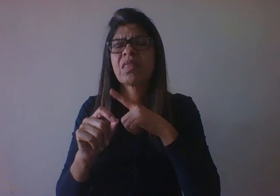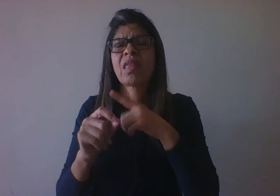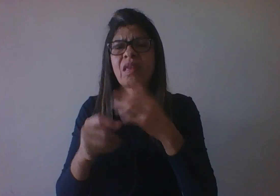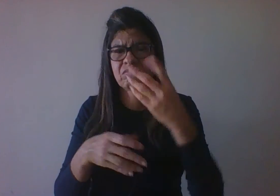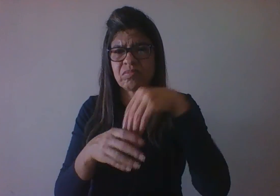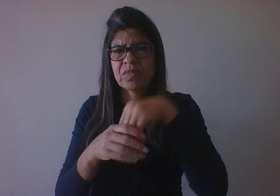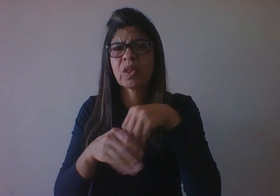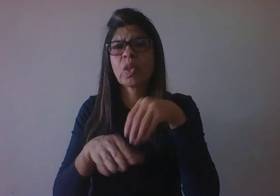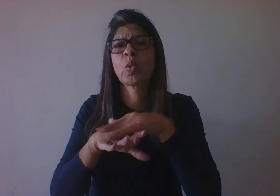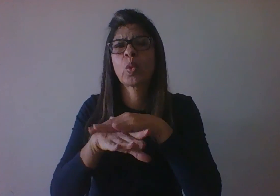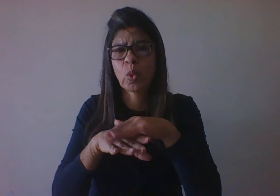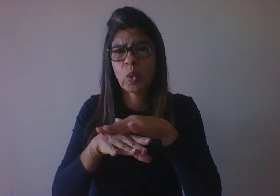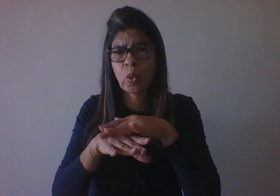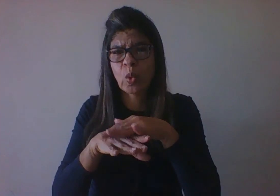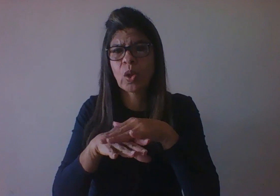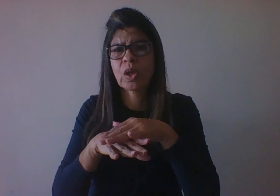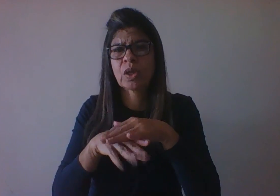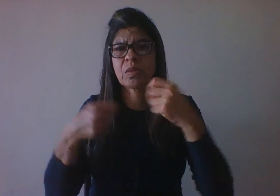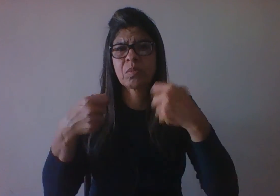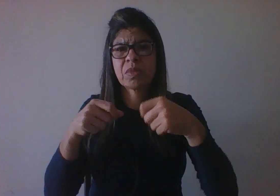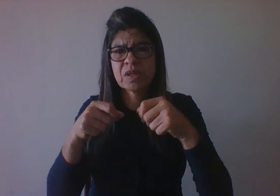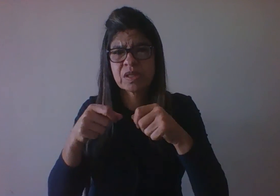durante o processo de desenvolvimento.